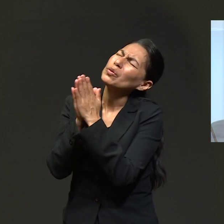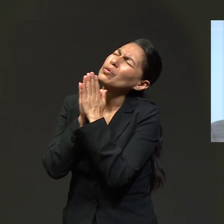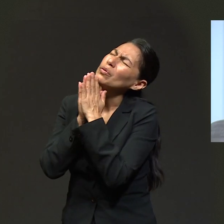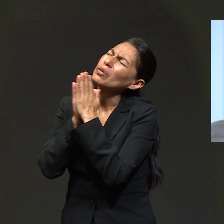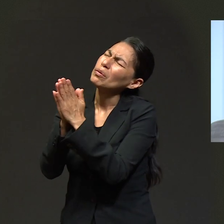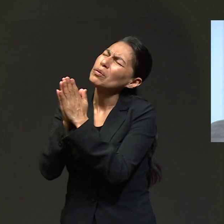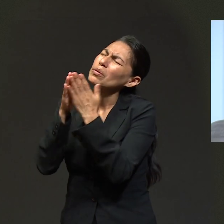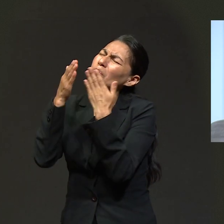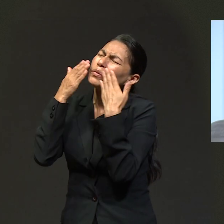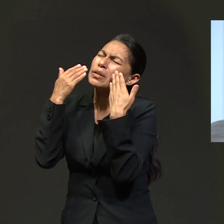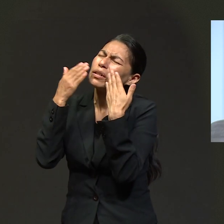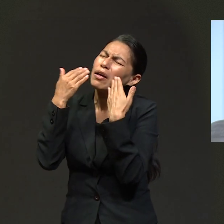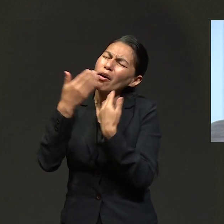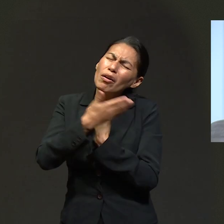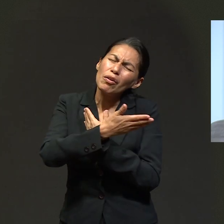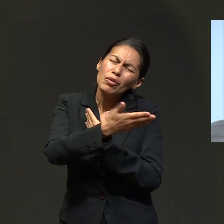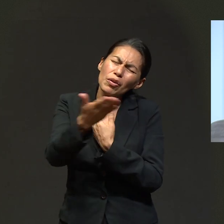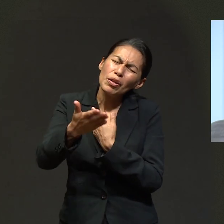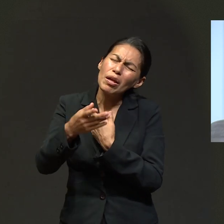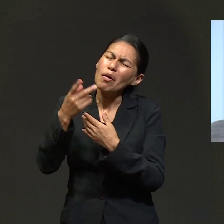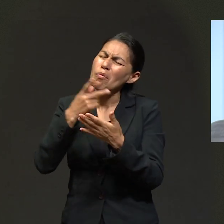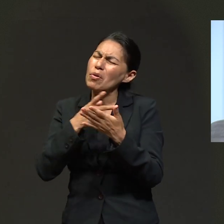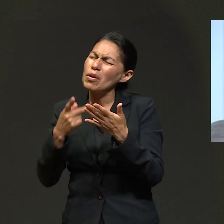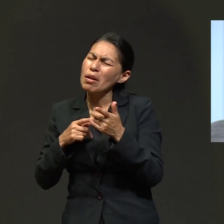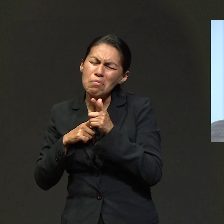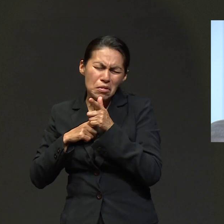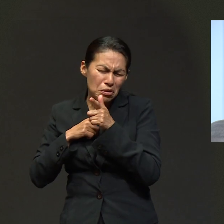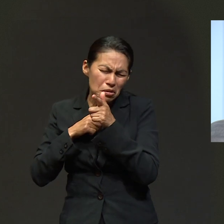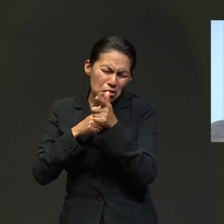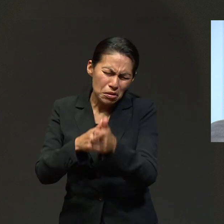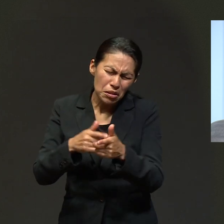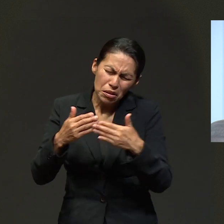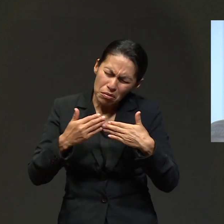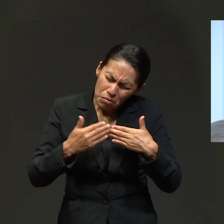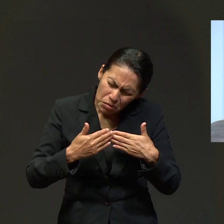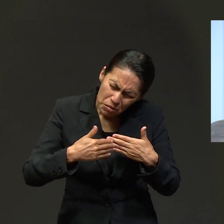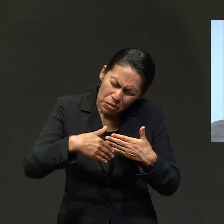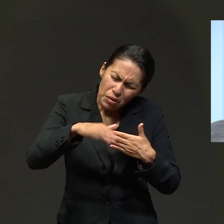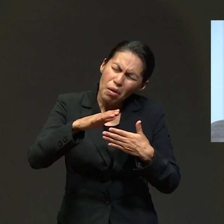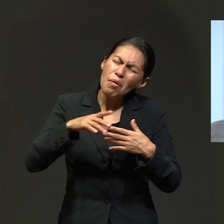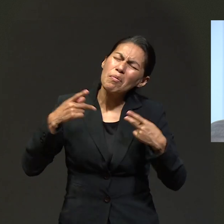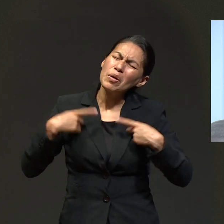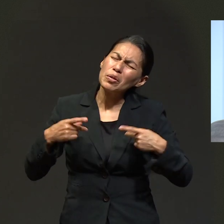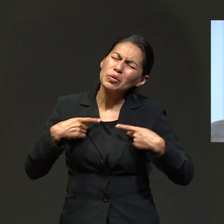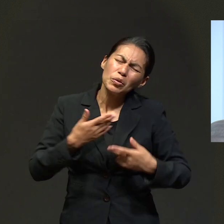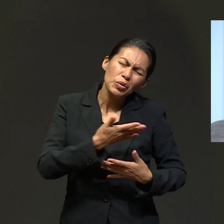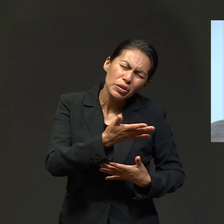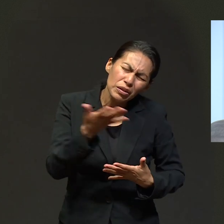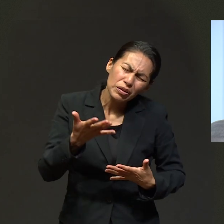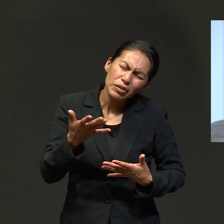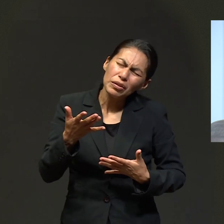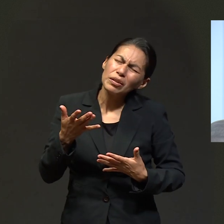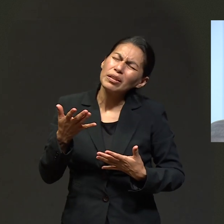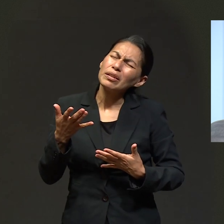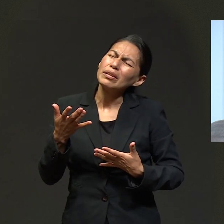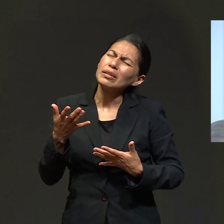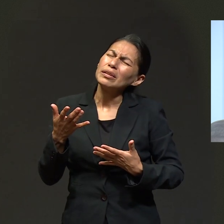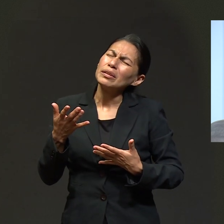programa, Señor, continúe para prosperidad de las almas, de quienes lo oyen y quienes